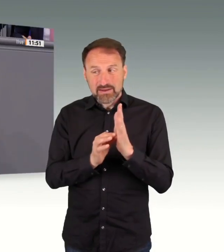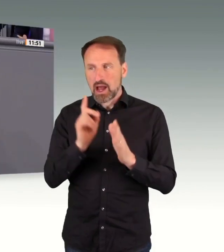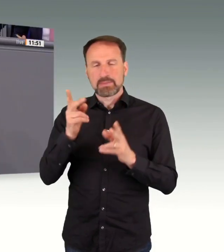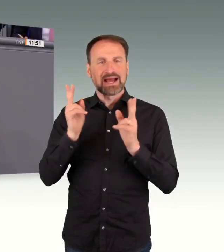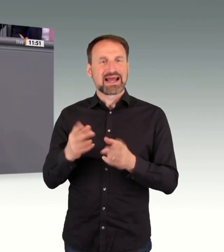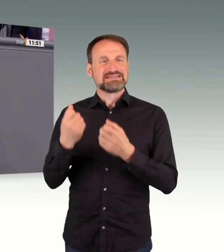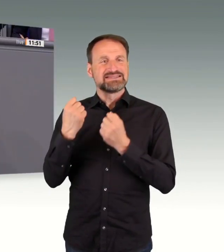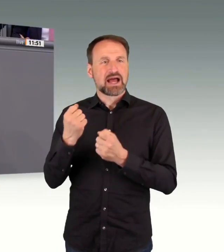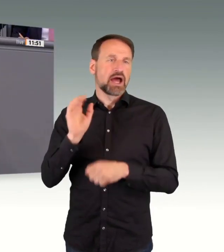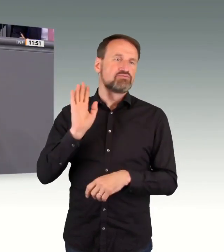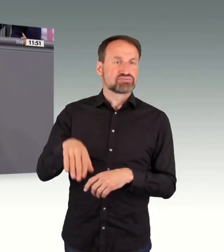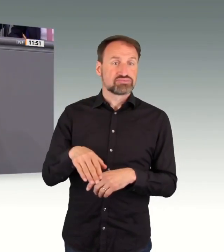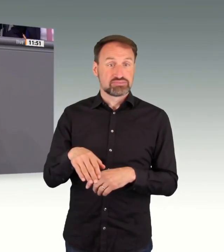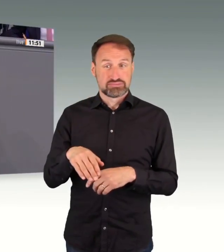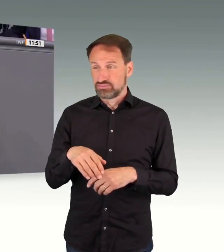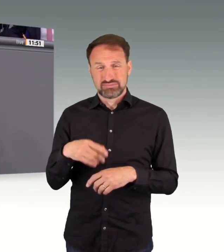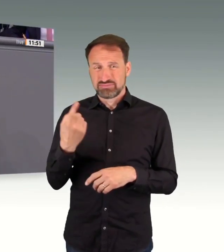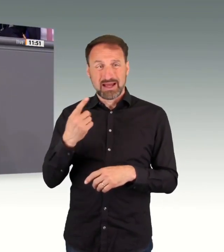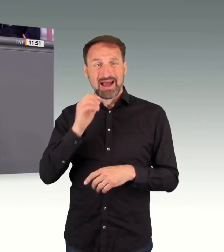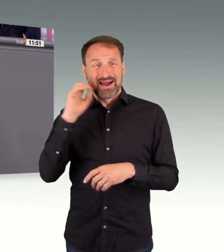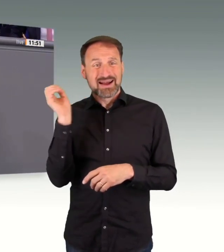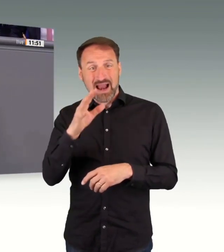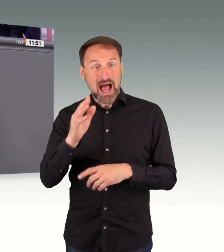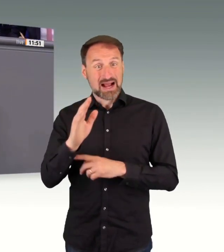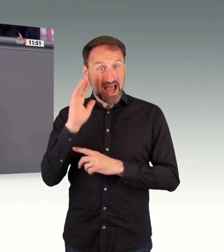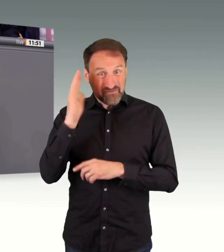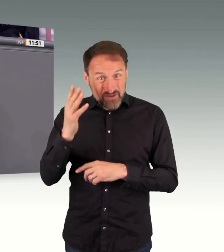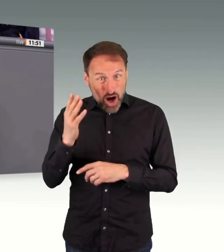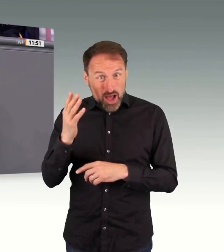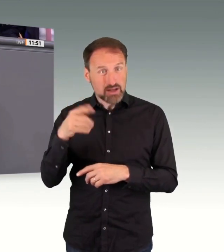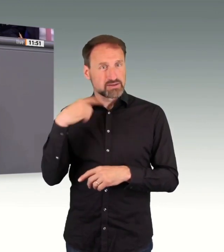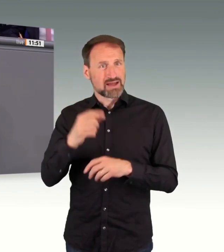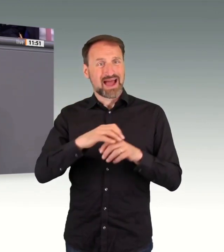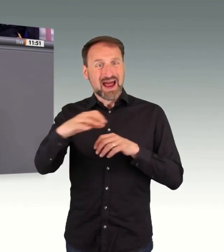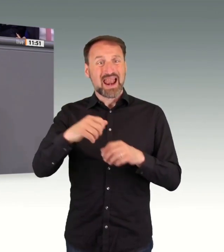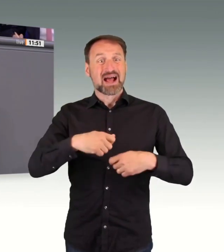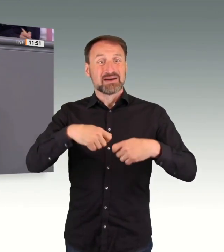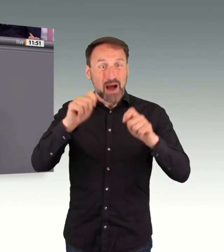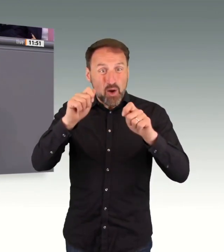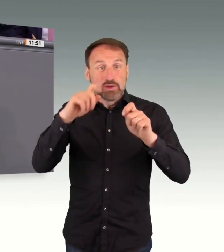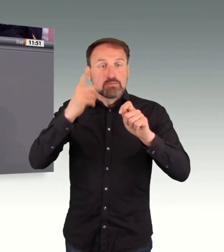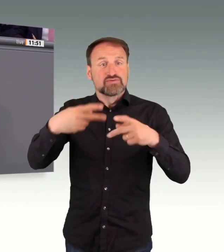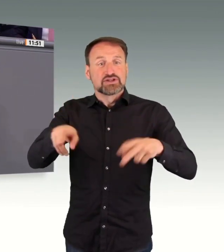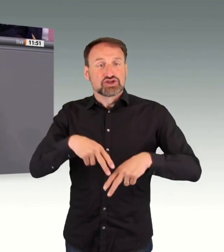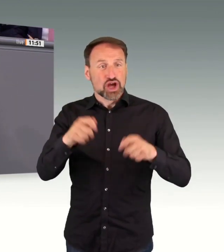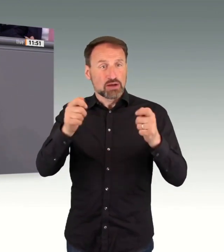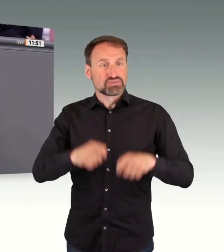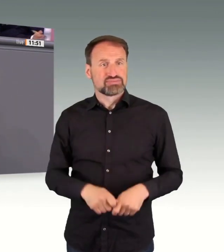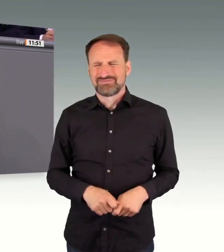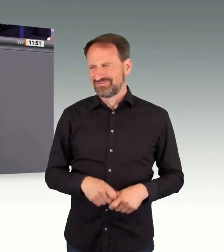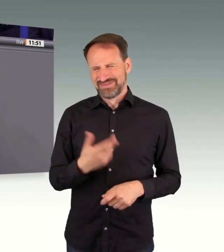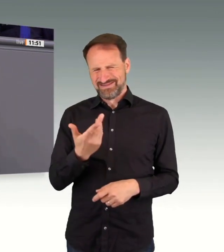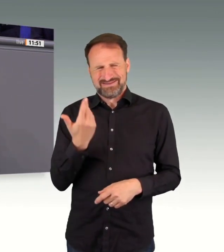Wie Beschleunigung funktionieren kann, das Stichwort ist ja schon gefallen. Das zeigen wir bei Flüssiggas, aber auch bei vielen Neuerungen im Rahmen des